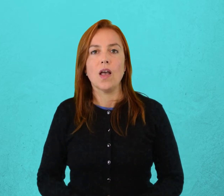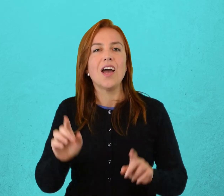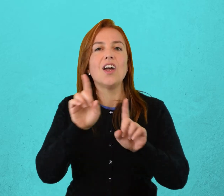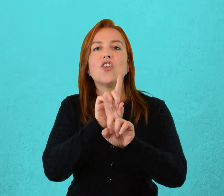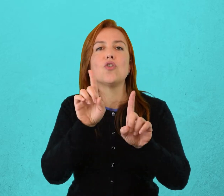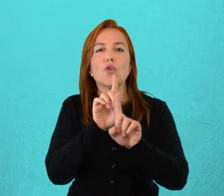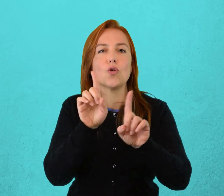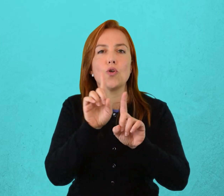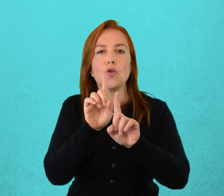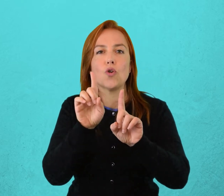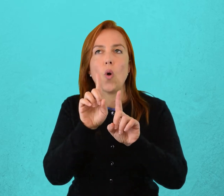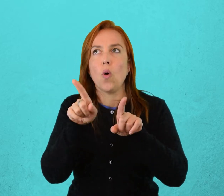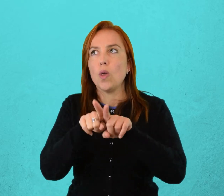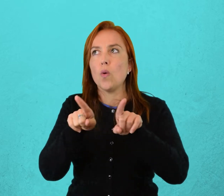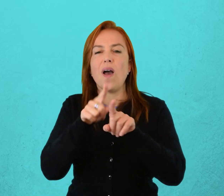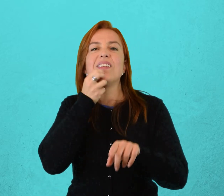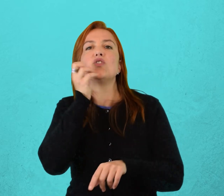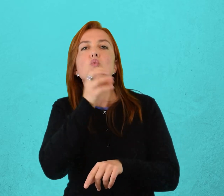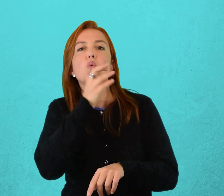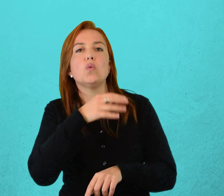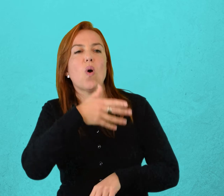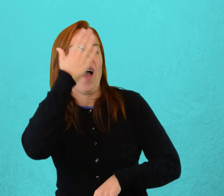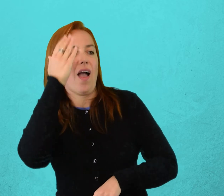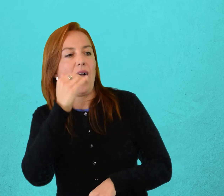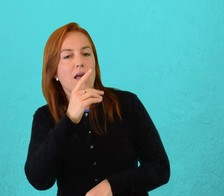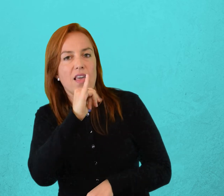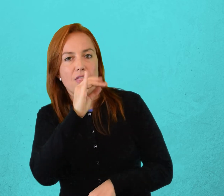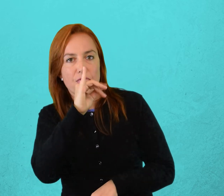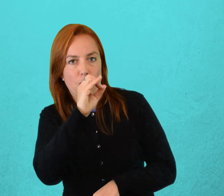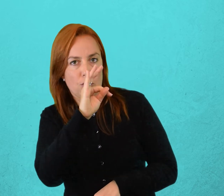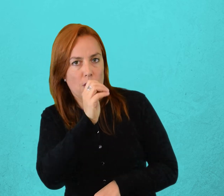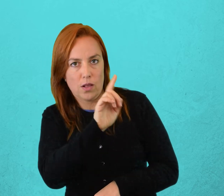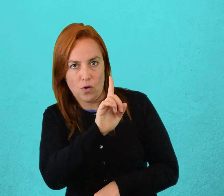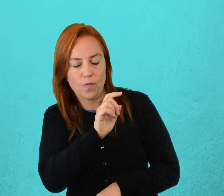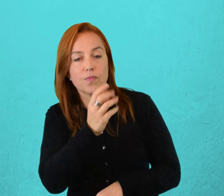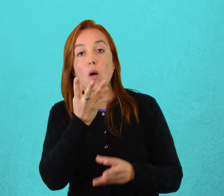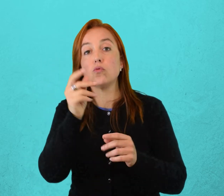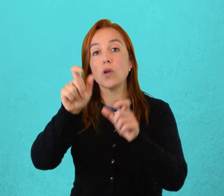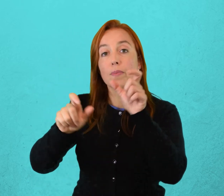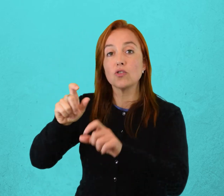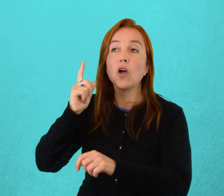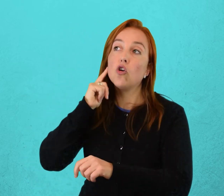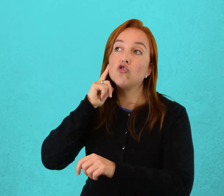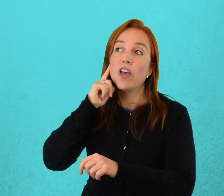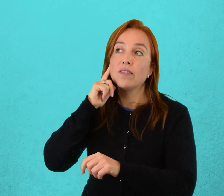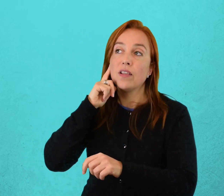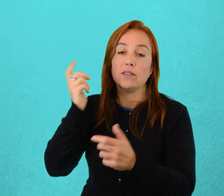No está empleada en la obra como un insulto, aunque para muchos oyentes de distintas edades,